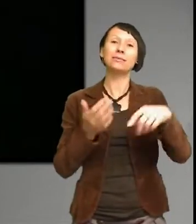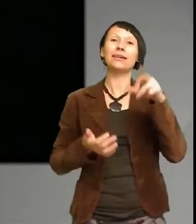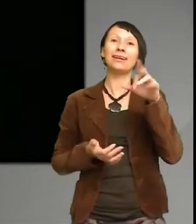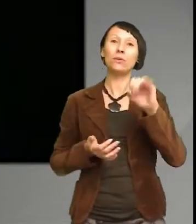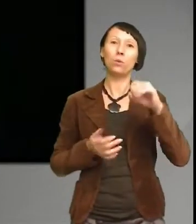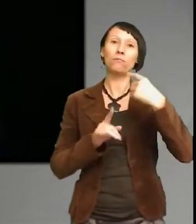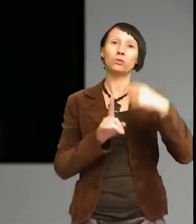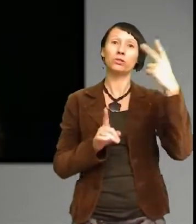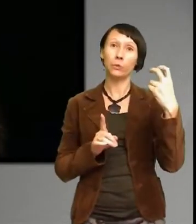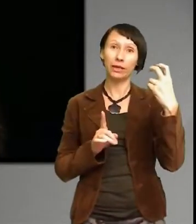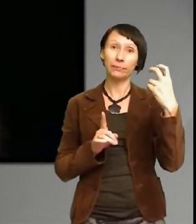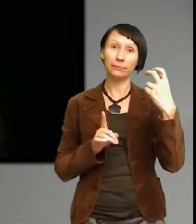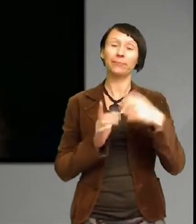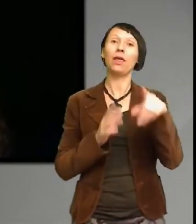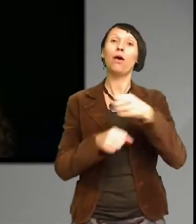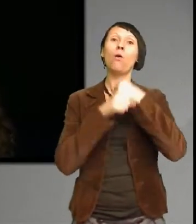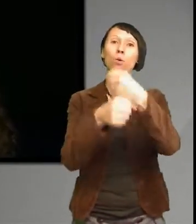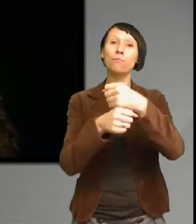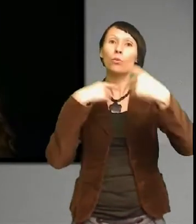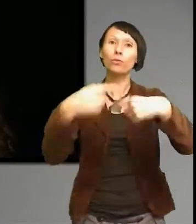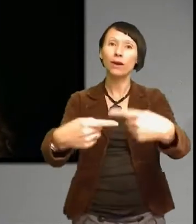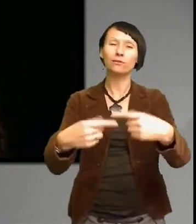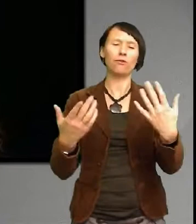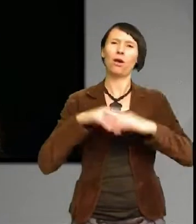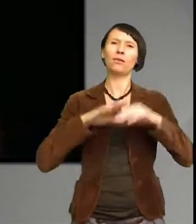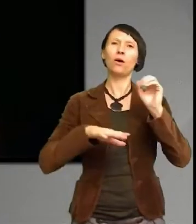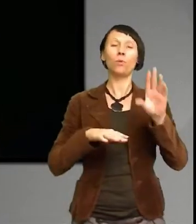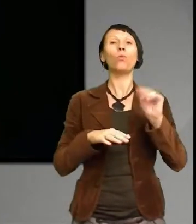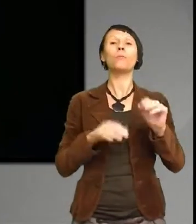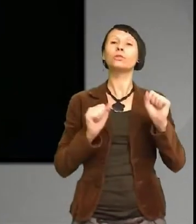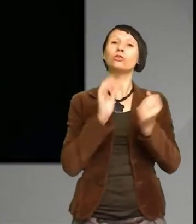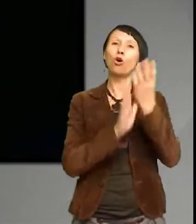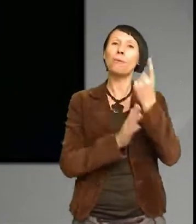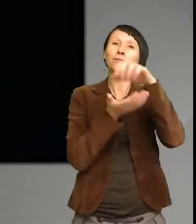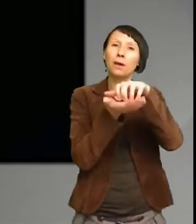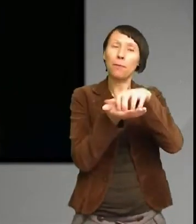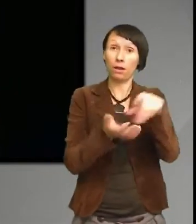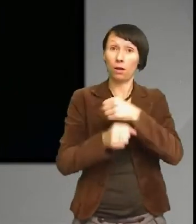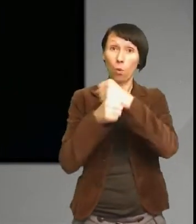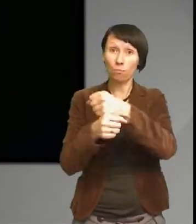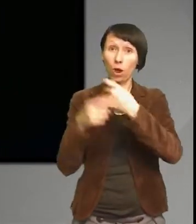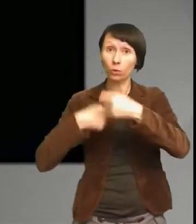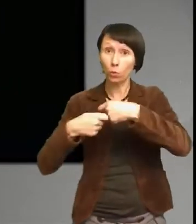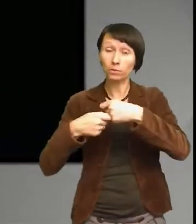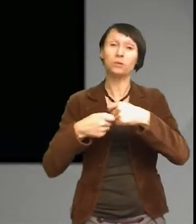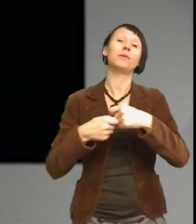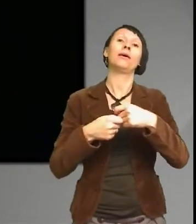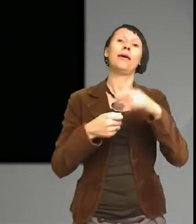Hållbar utveckling det handlar om att skapa ett samhälle som är hållbart både ekonomiskt ekologiskt och socialt